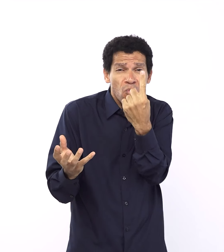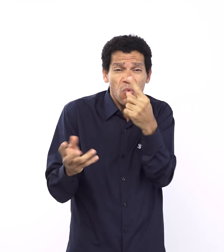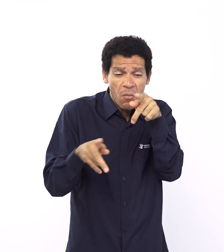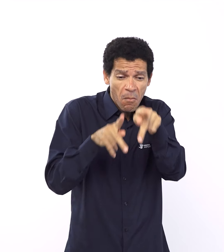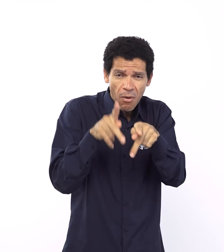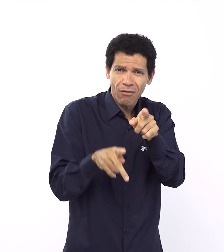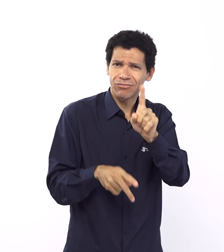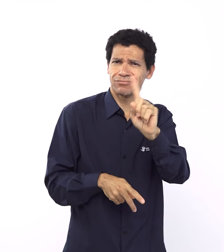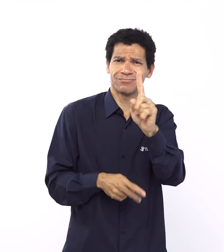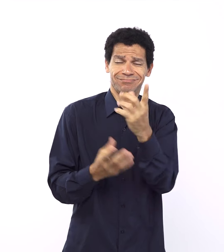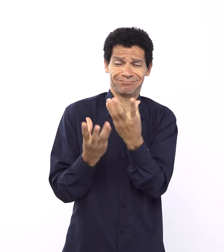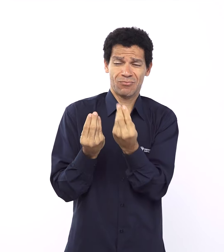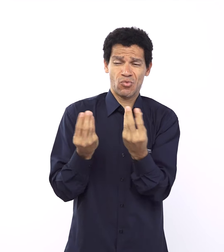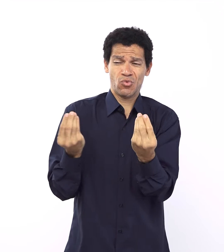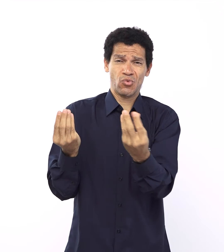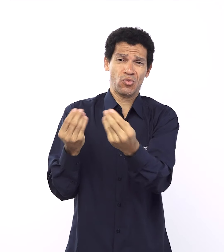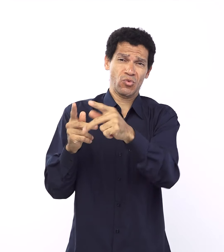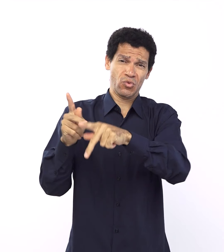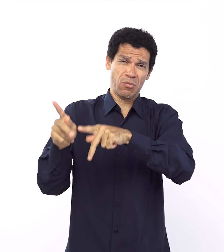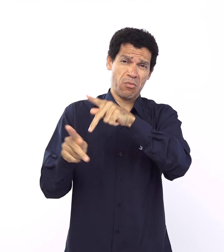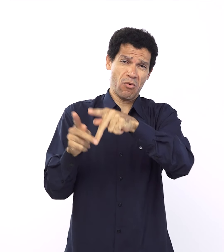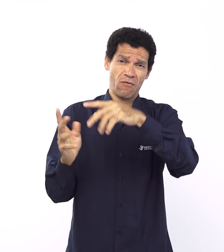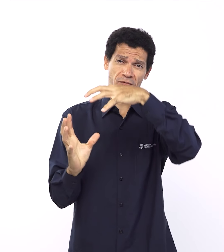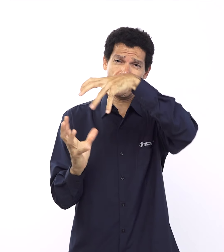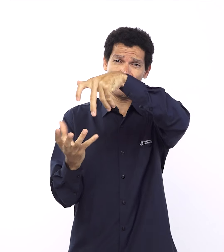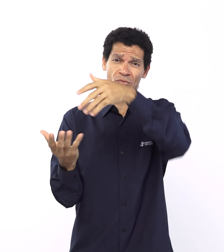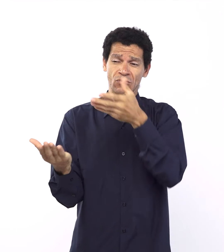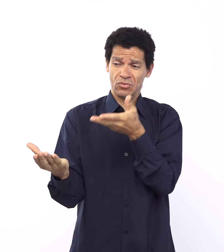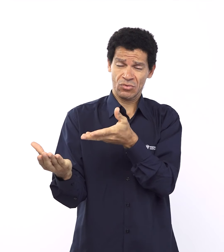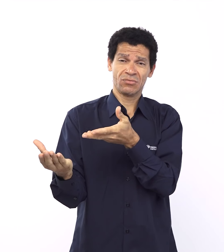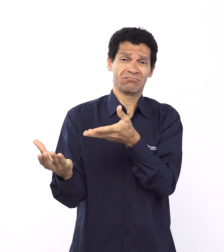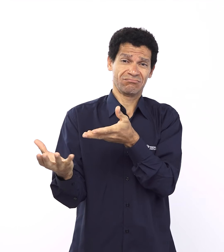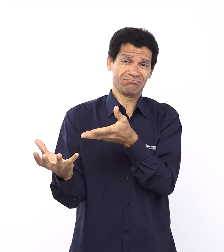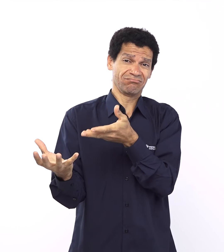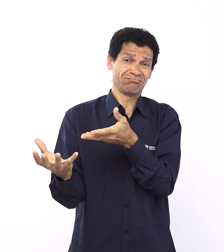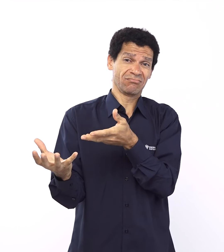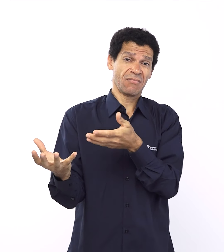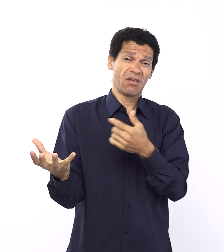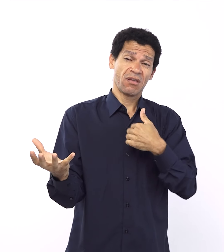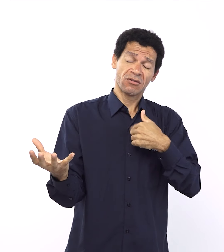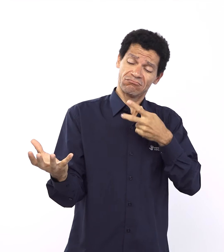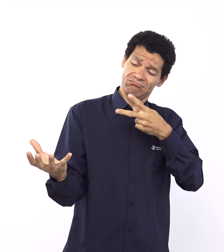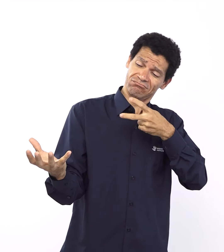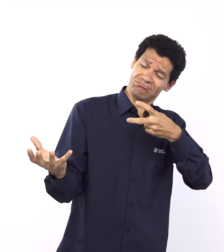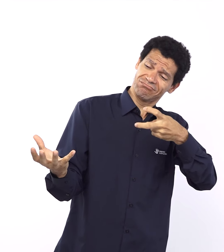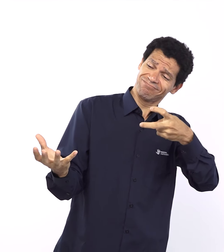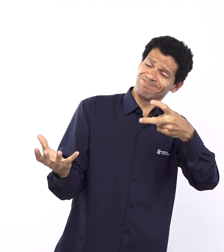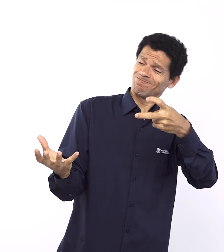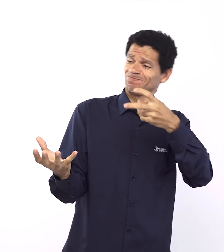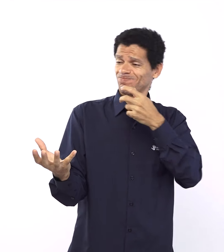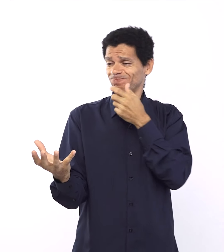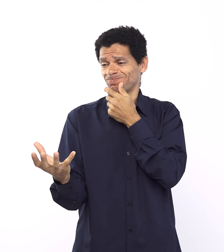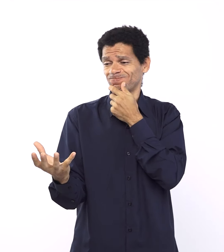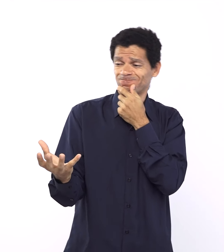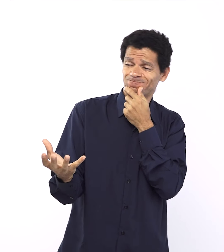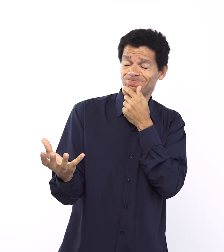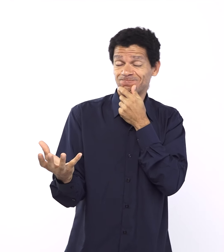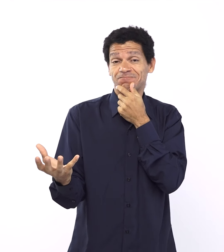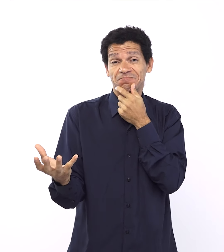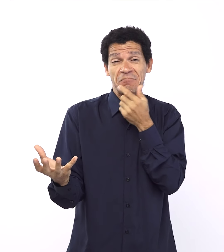última lição, né, o que eu chamei de graça antes da graça, né? Sei que isso pode acontecer, mas que é, ao Deus criar o homem, ao ele colocar